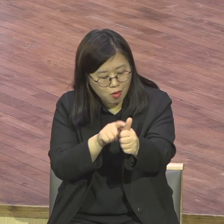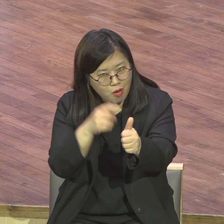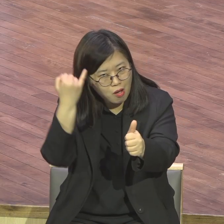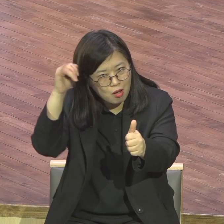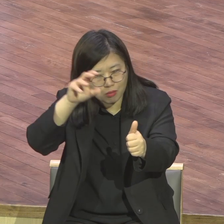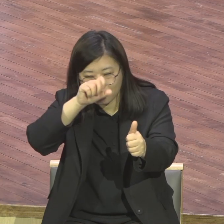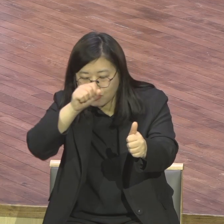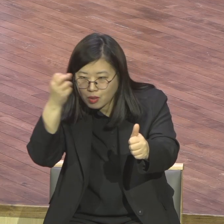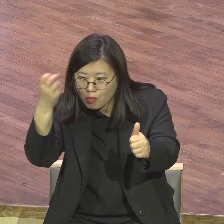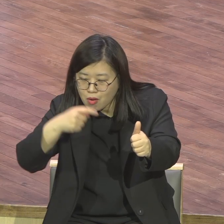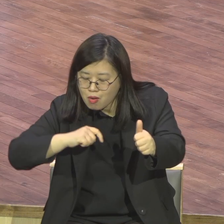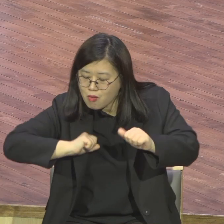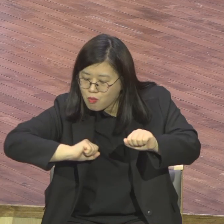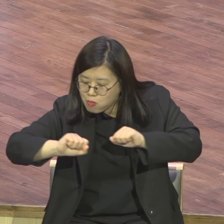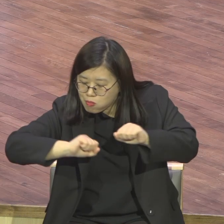매달 지금 발대식 간다는데.